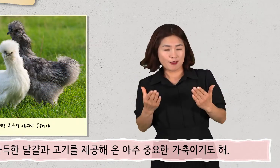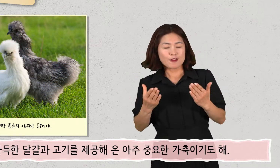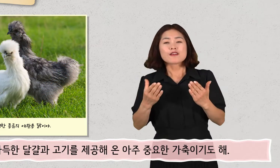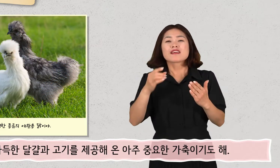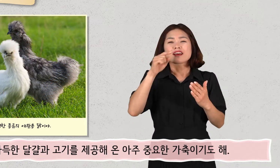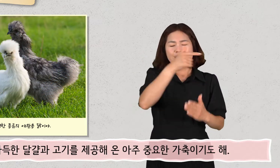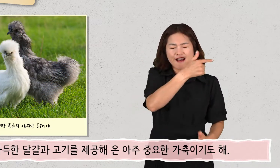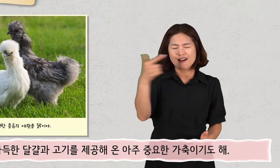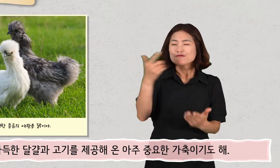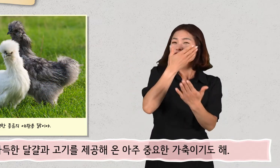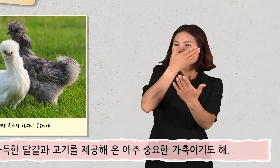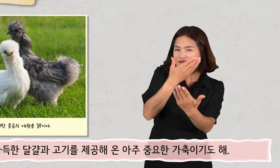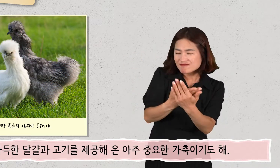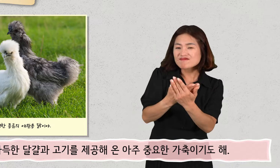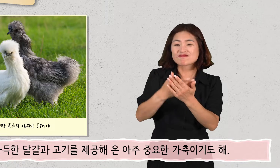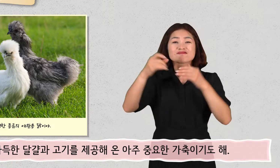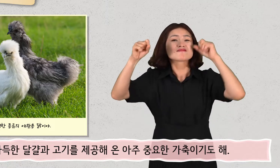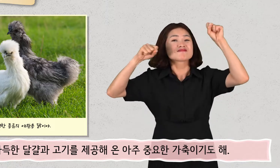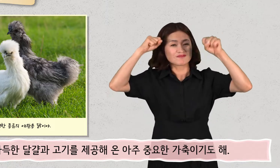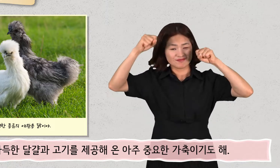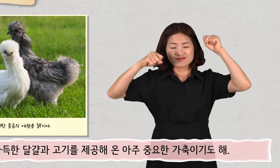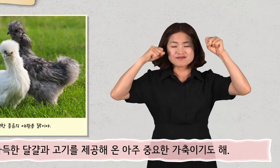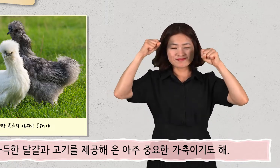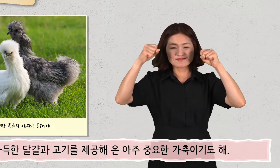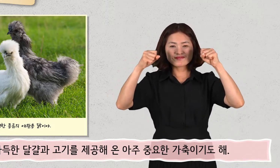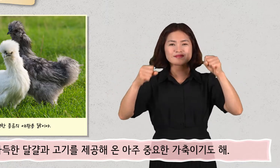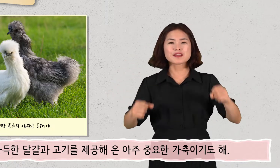아주 중요한 가축이기도 해.